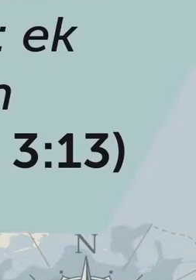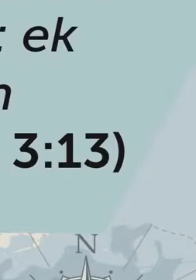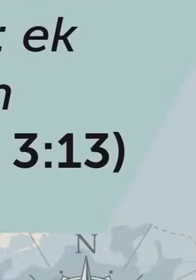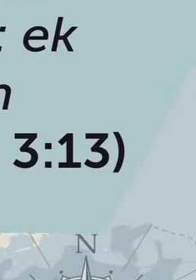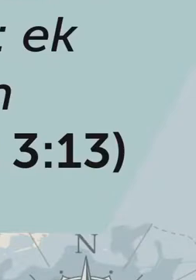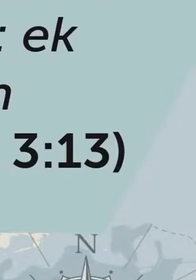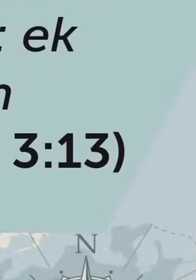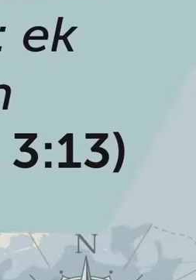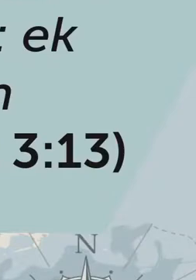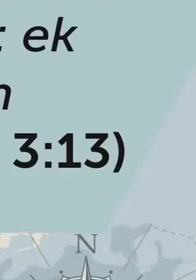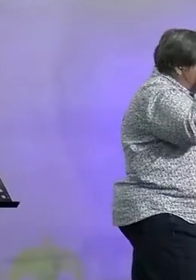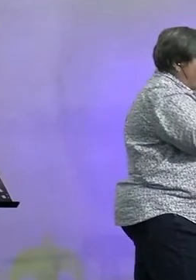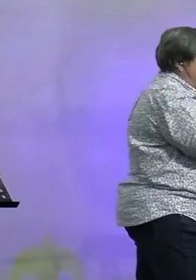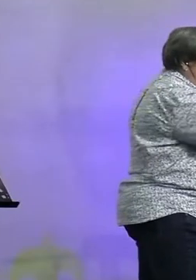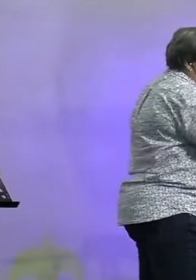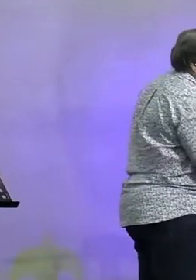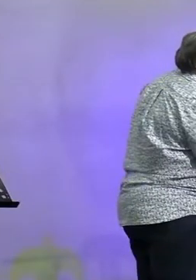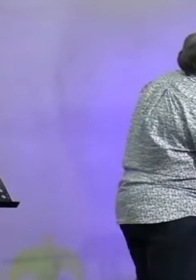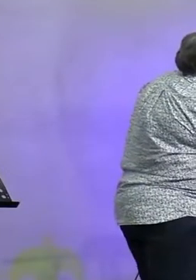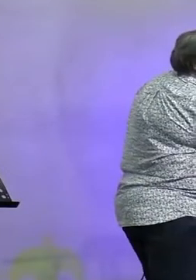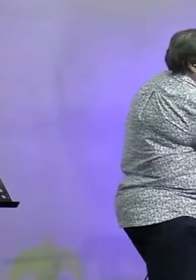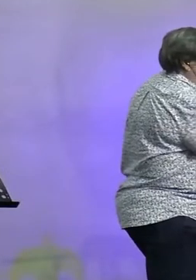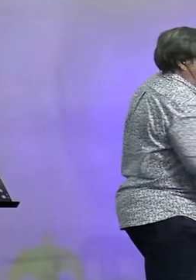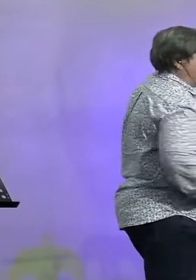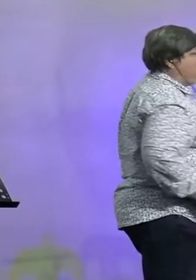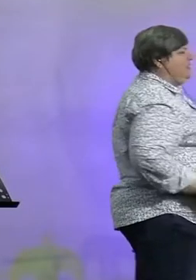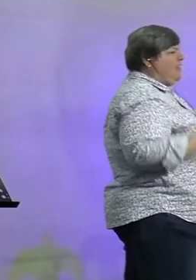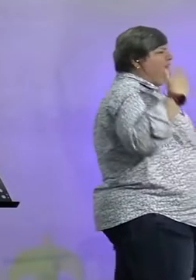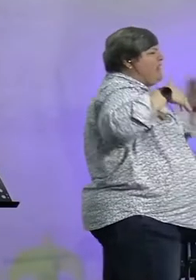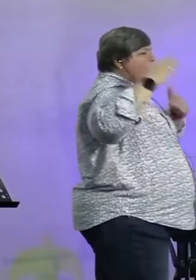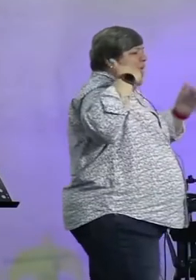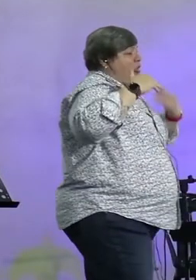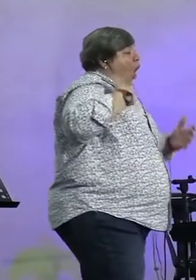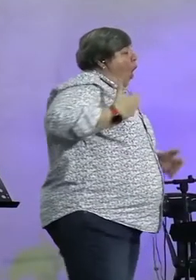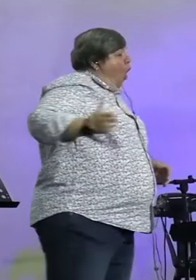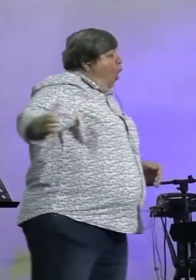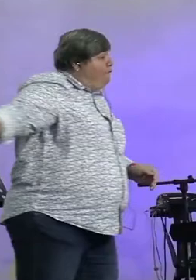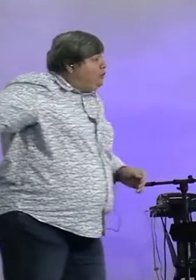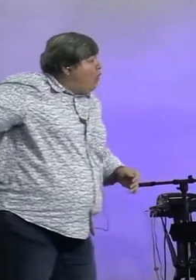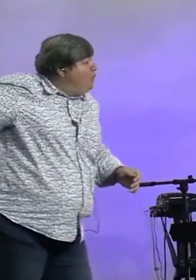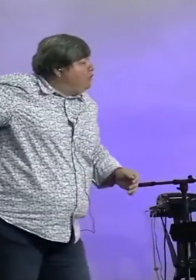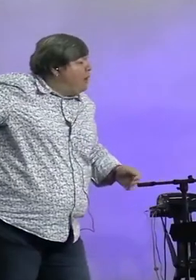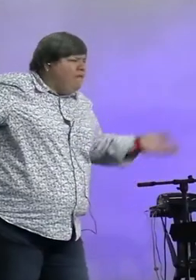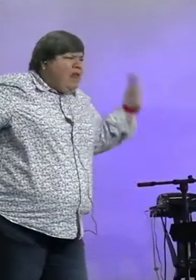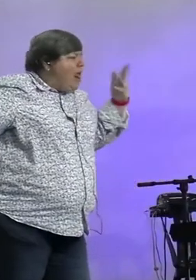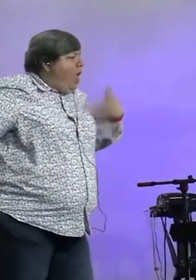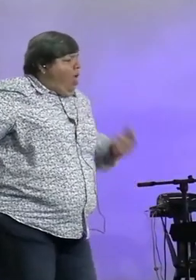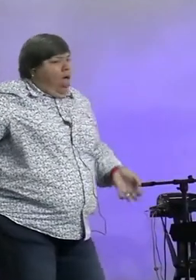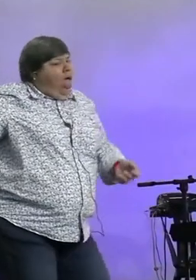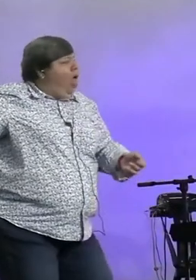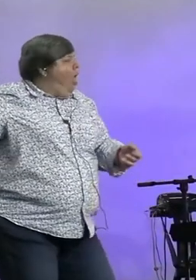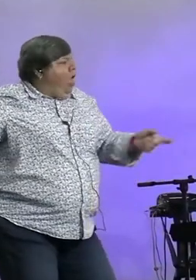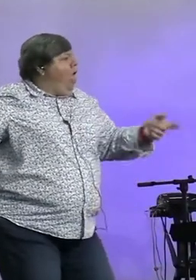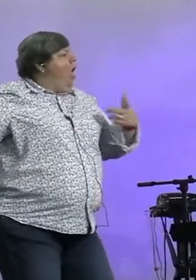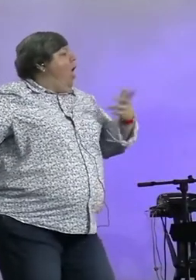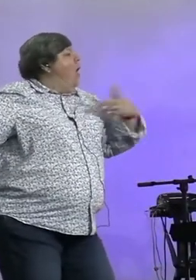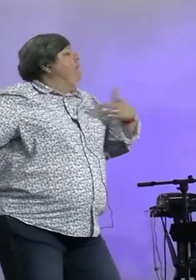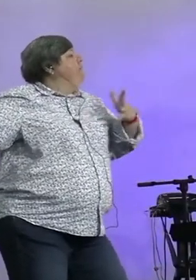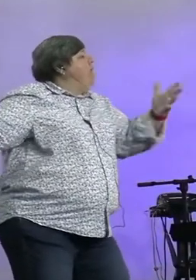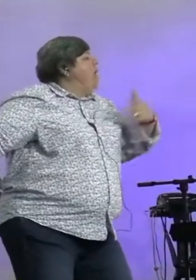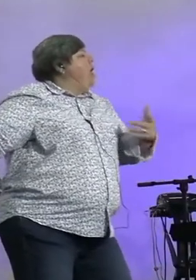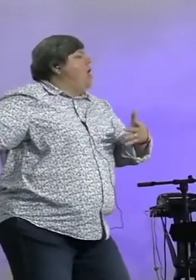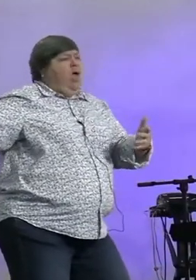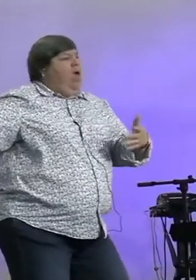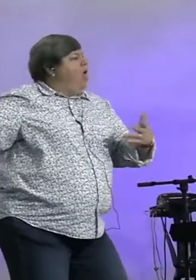Paulus sê, hoere, hierdie dinge is niks meer vir my werk nie. Dit is nie verlede, dit is voorbij. En ons is nou hier, en ek en jy moet voor en toe strak,